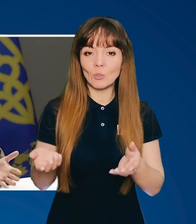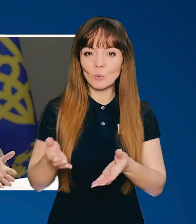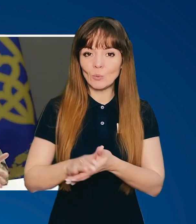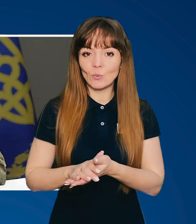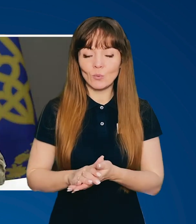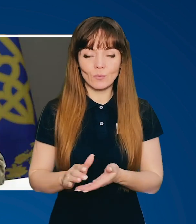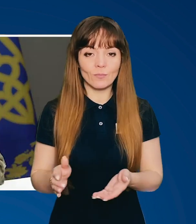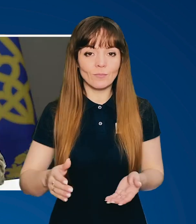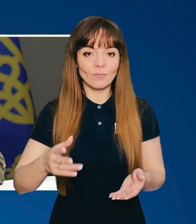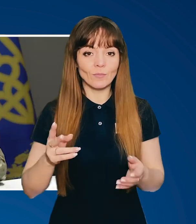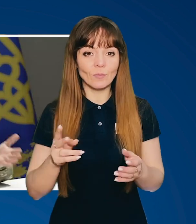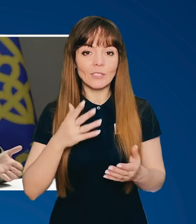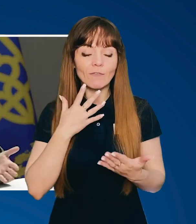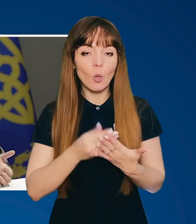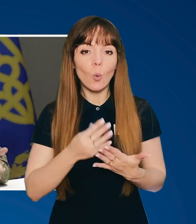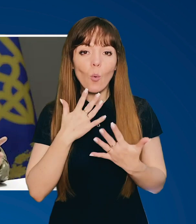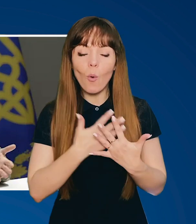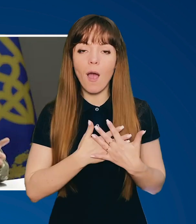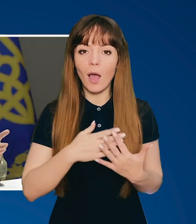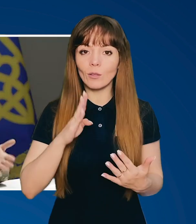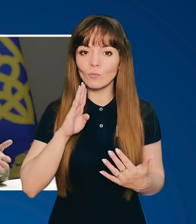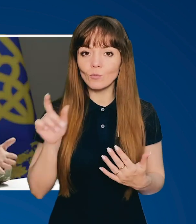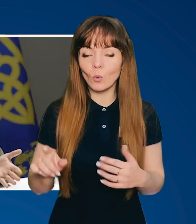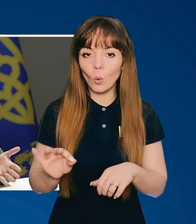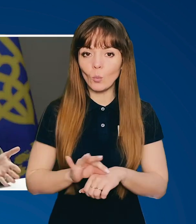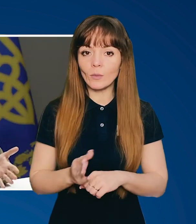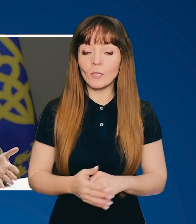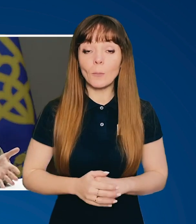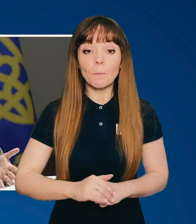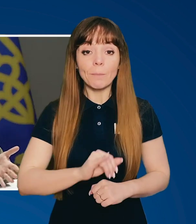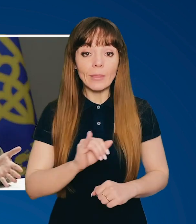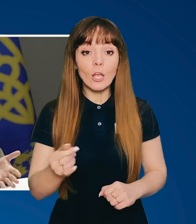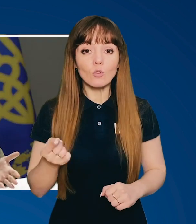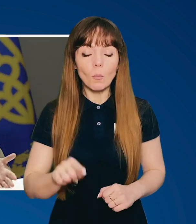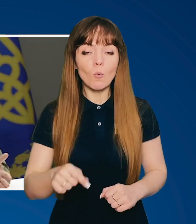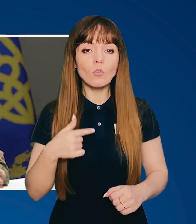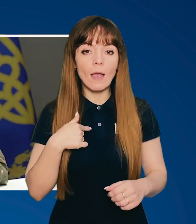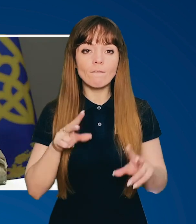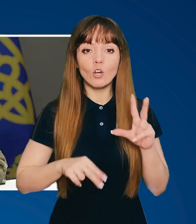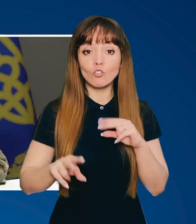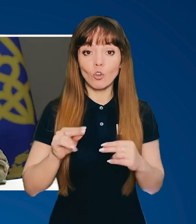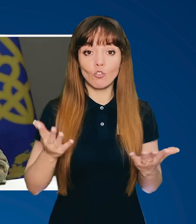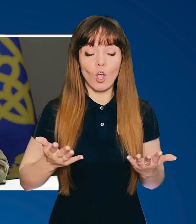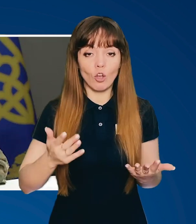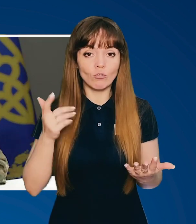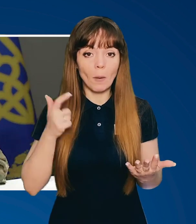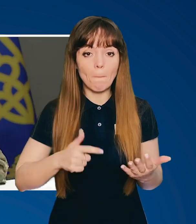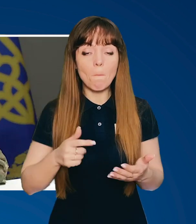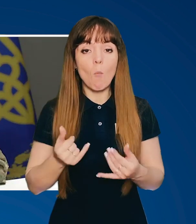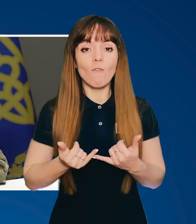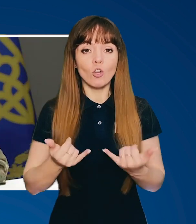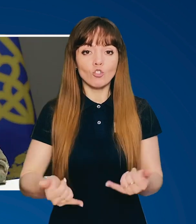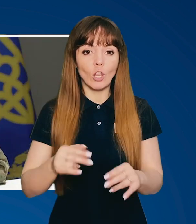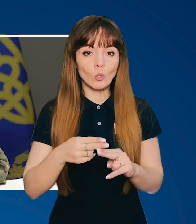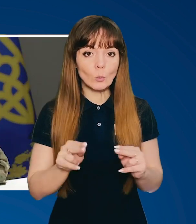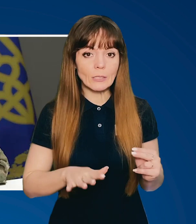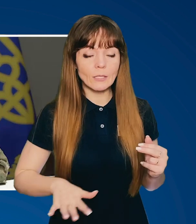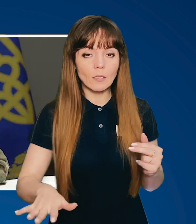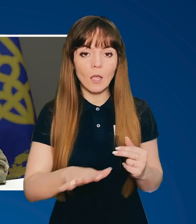свою кохану людину. І тому я вважаю, що якщо ти поважаєш цю землю, якщо ти